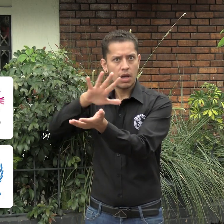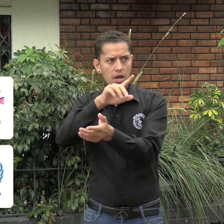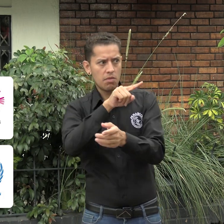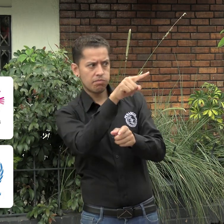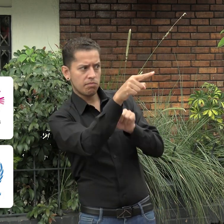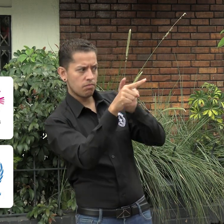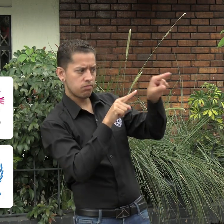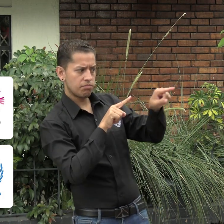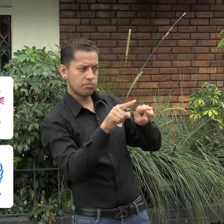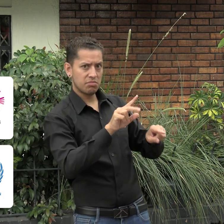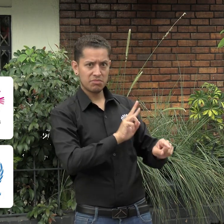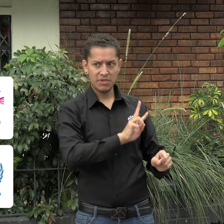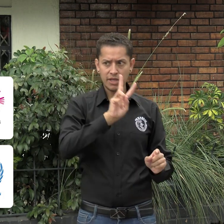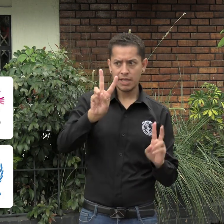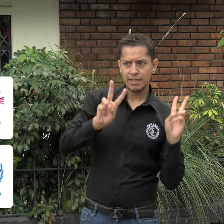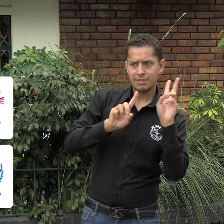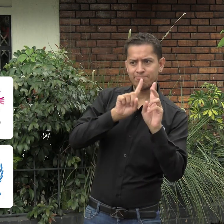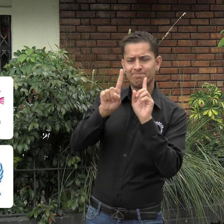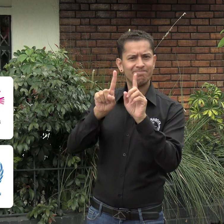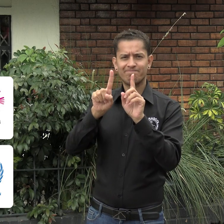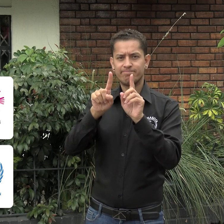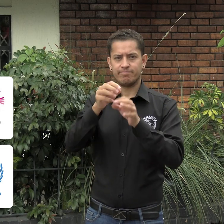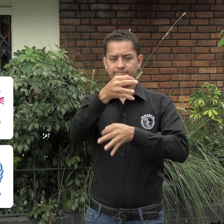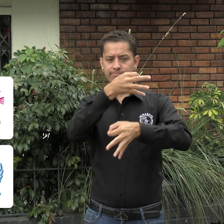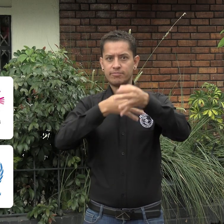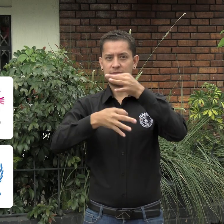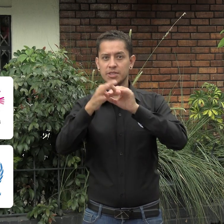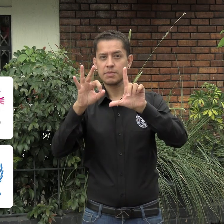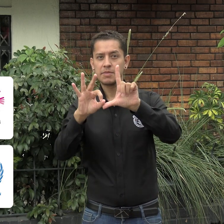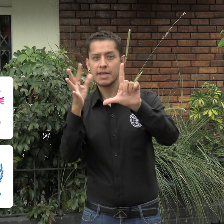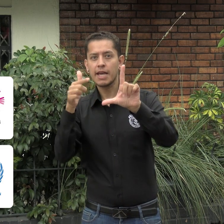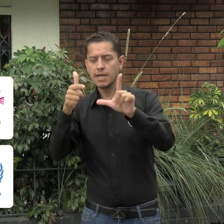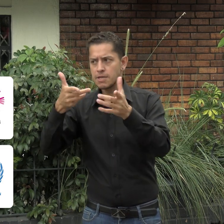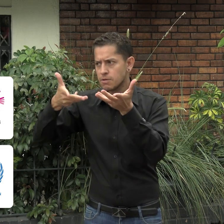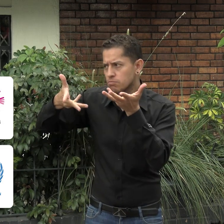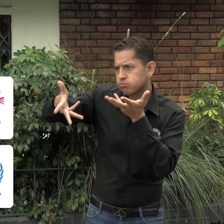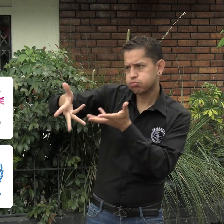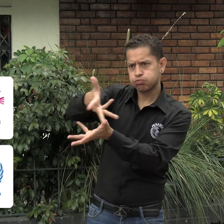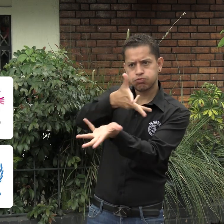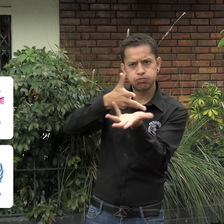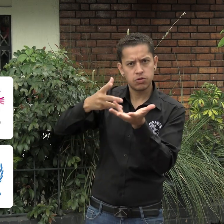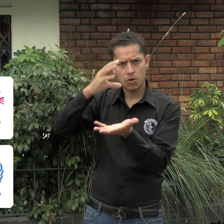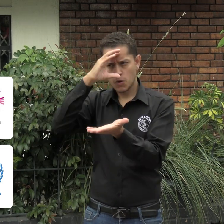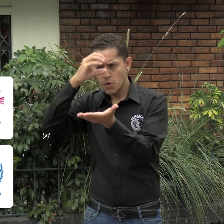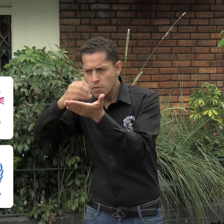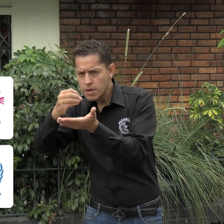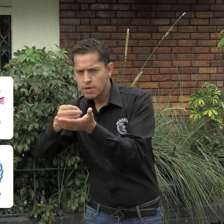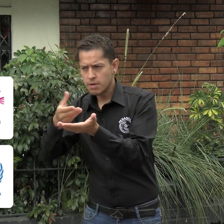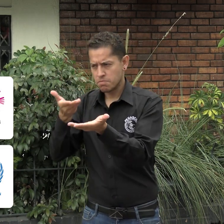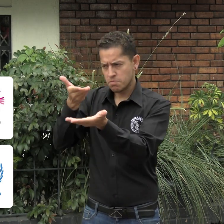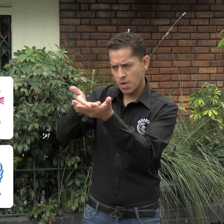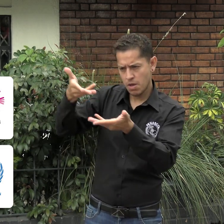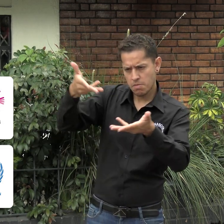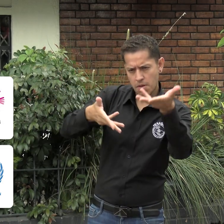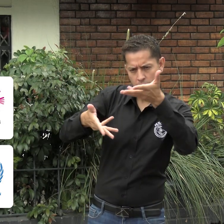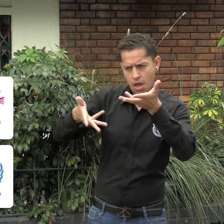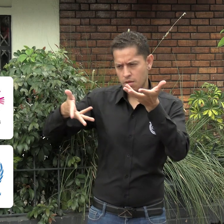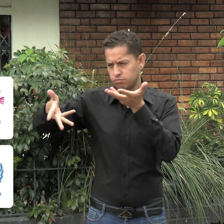representantes con el objetivo de compartir conocimiento, intercambiar opiniones y establecer diversas